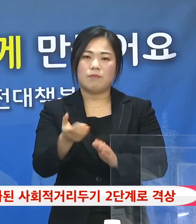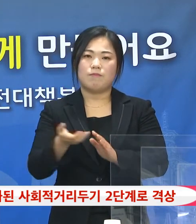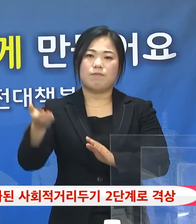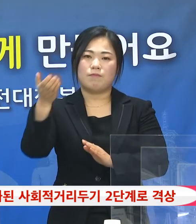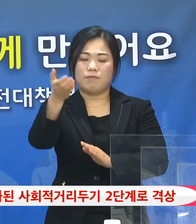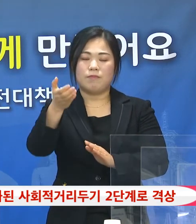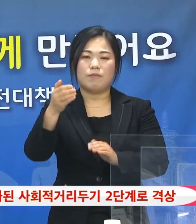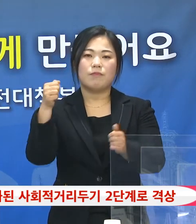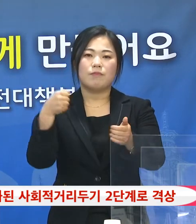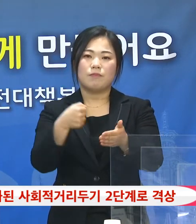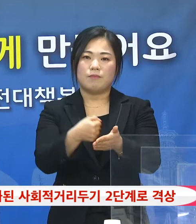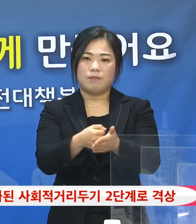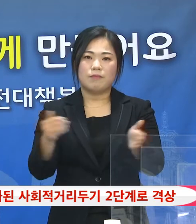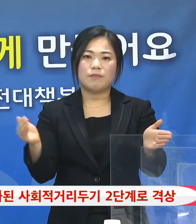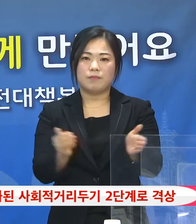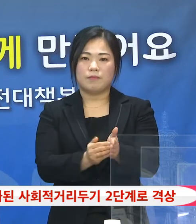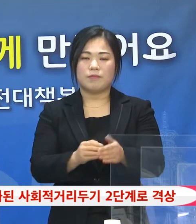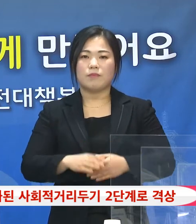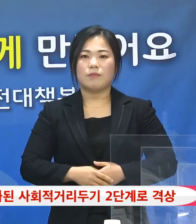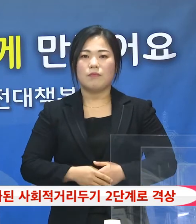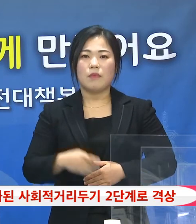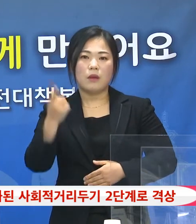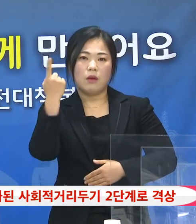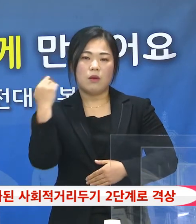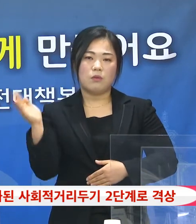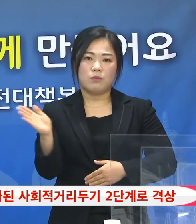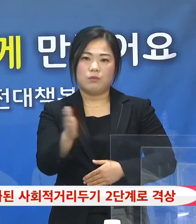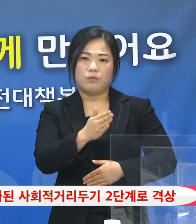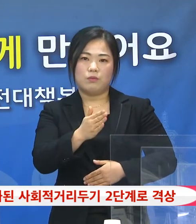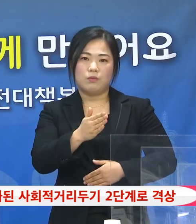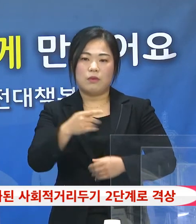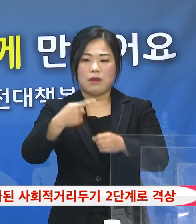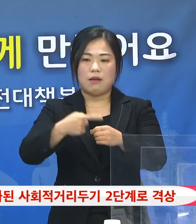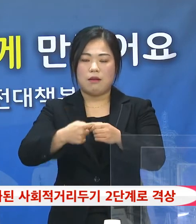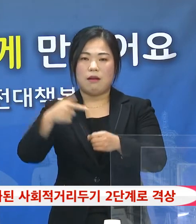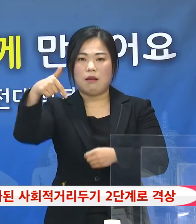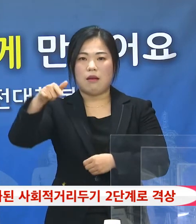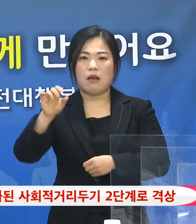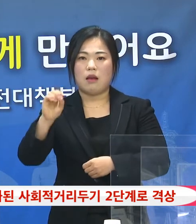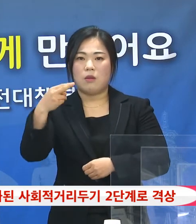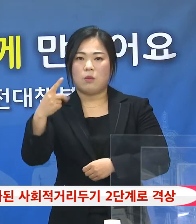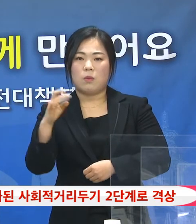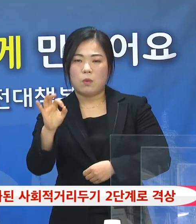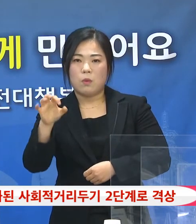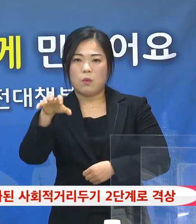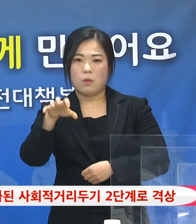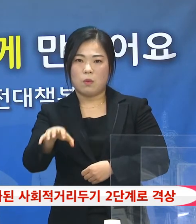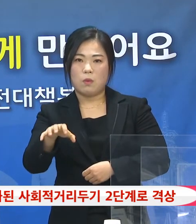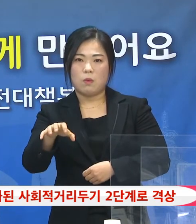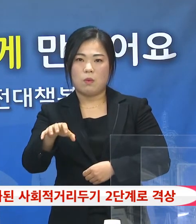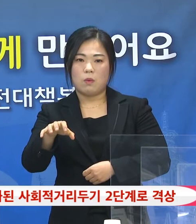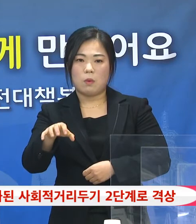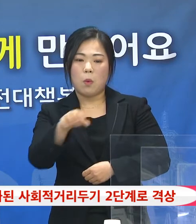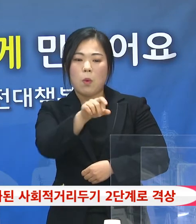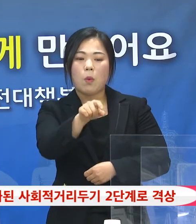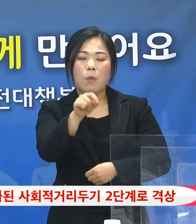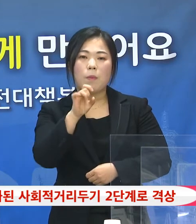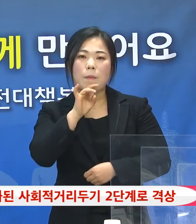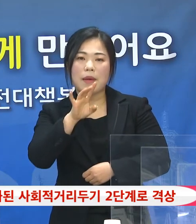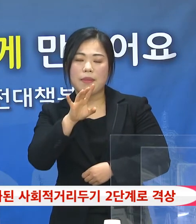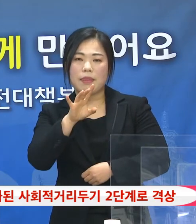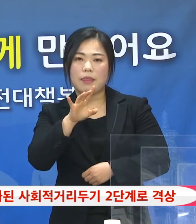다시 말해 어제부터 안강 읍과 강동면 지역에 한해서 제한적으로 적용되던